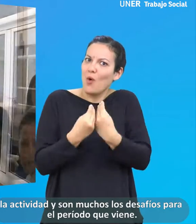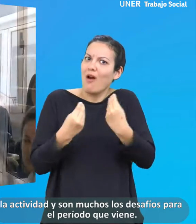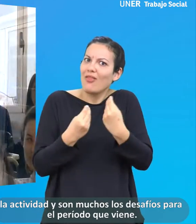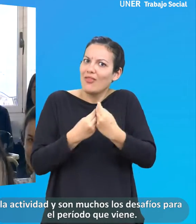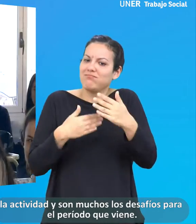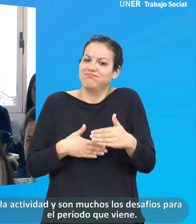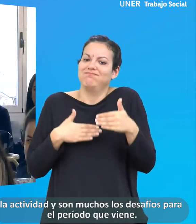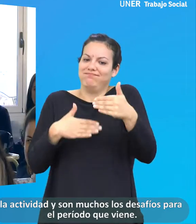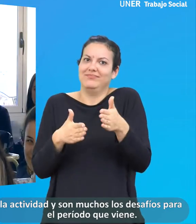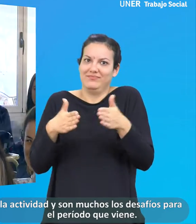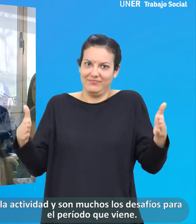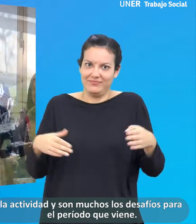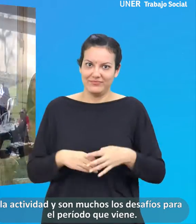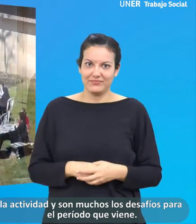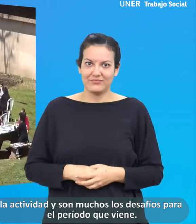periodo que viene.